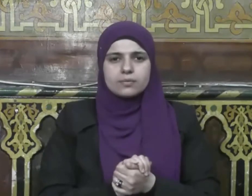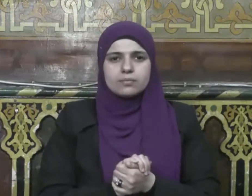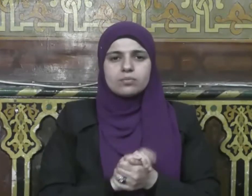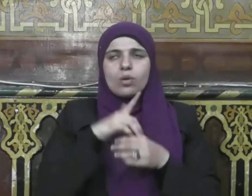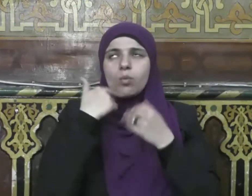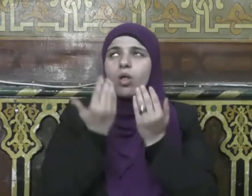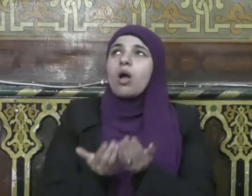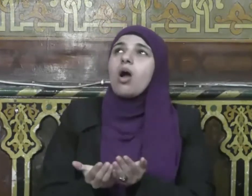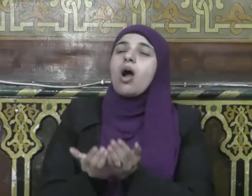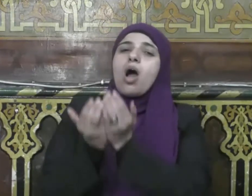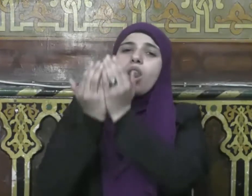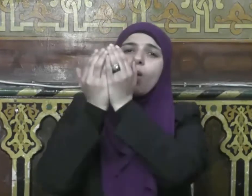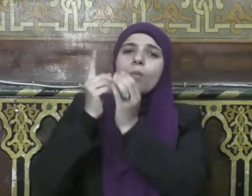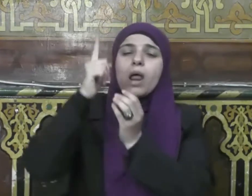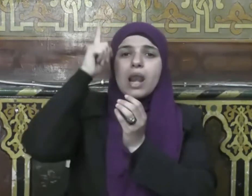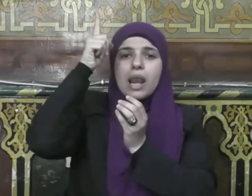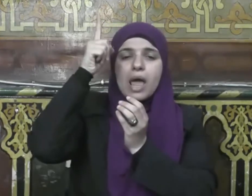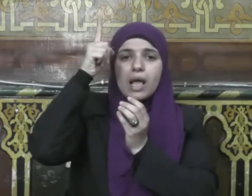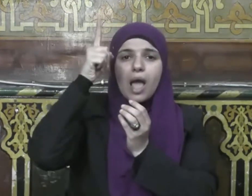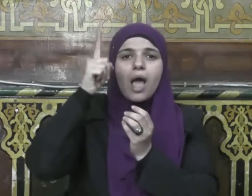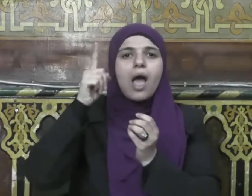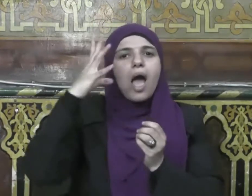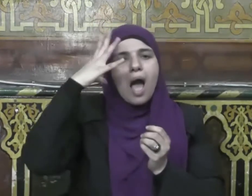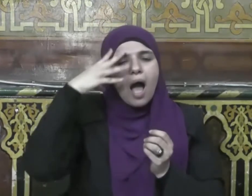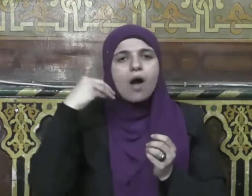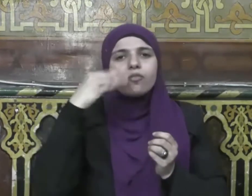تحب العفو فاعفو عنا